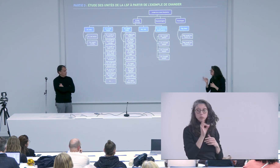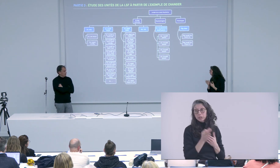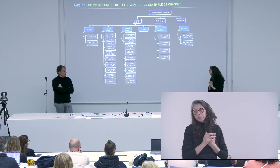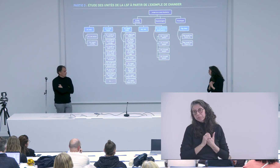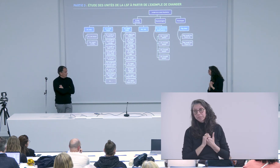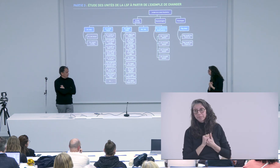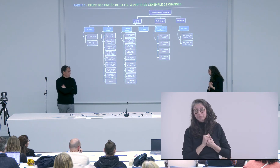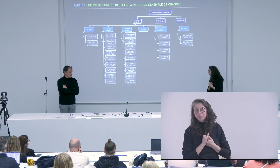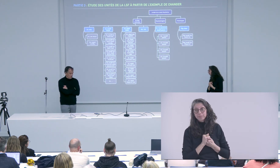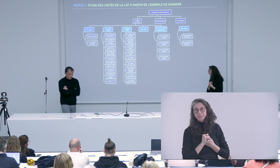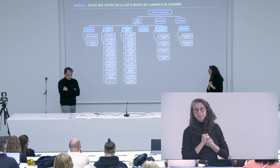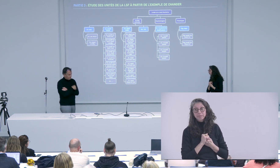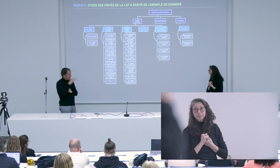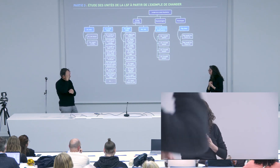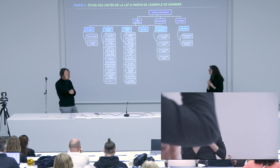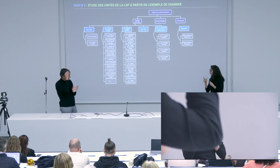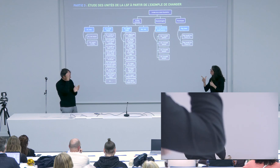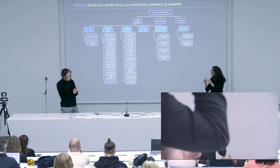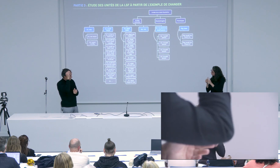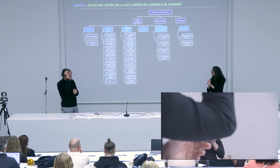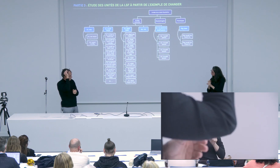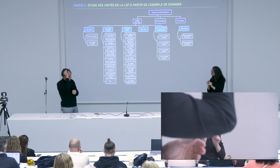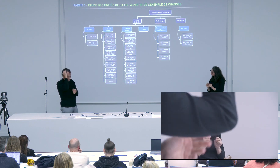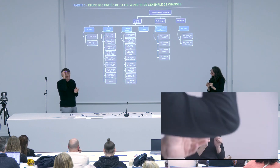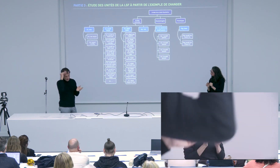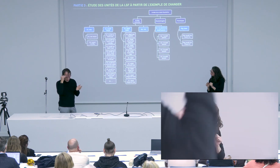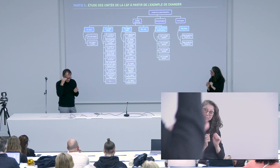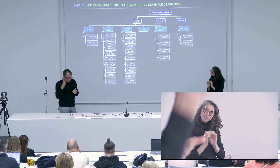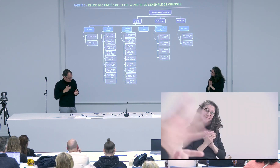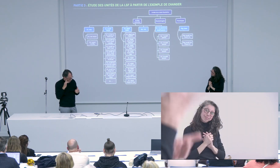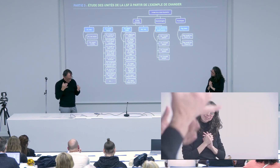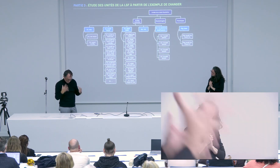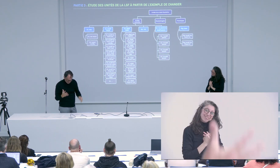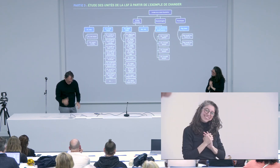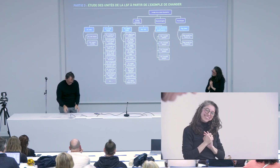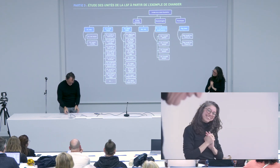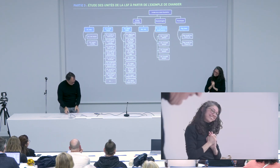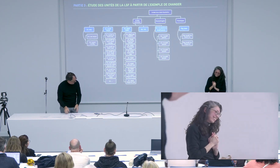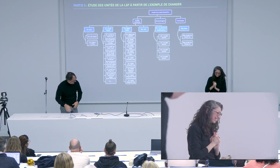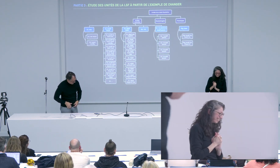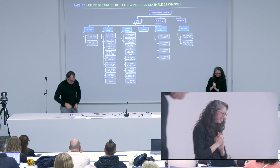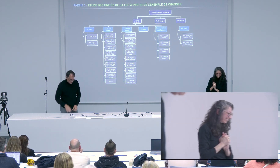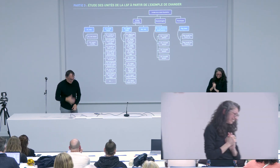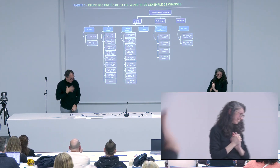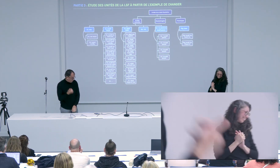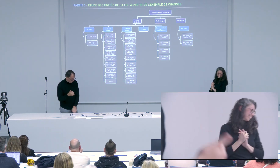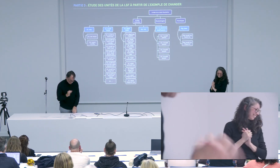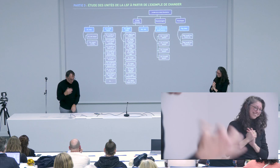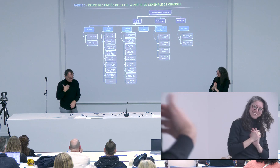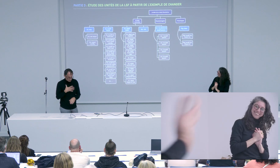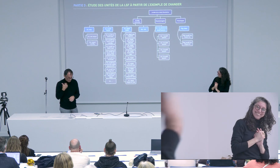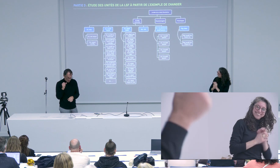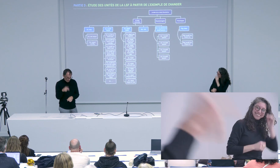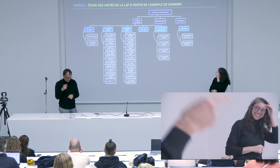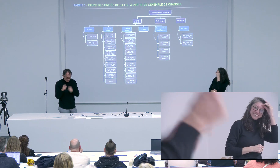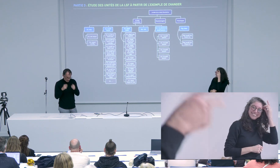entre les différentes catégories donc c'est un projet un projet à venir mais on peut y travailler ensemble encore faut-il avoir le temps j